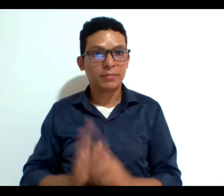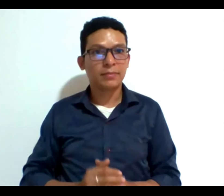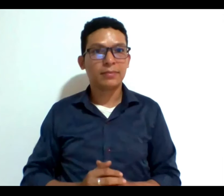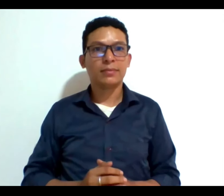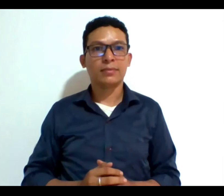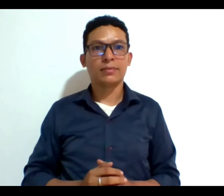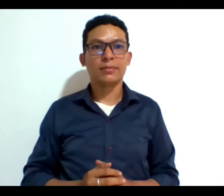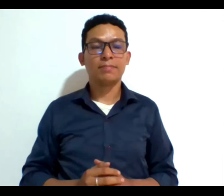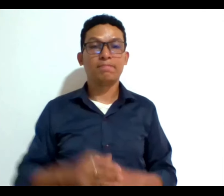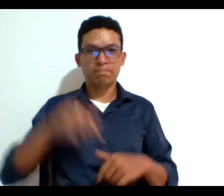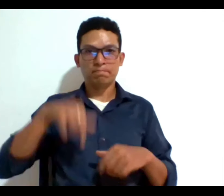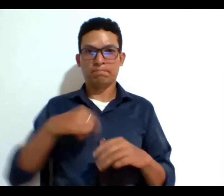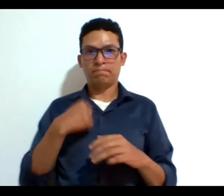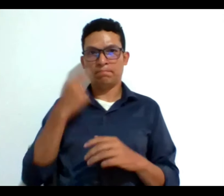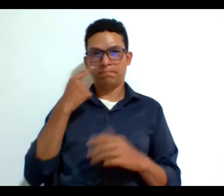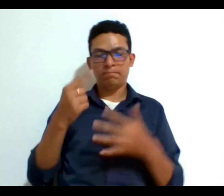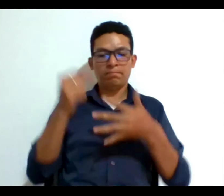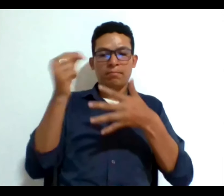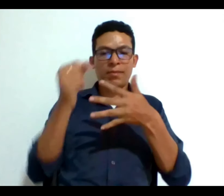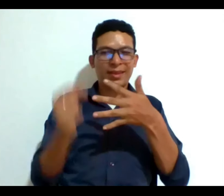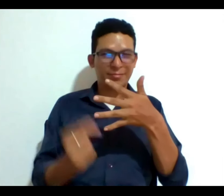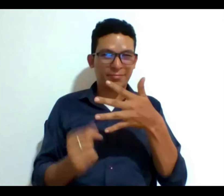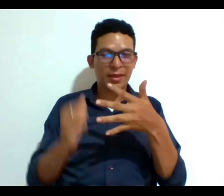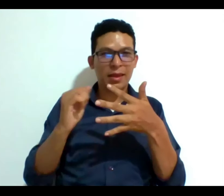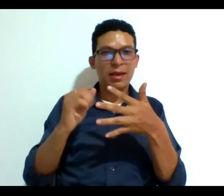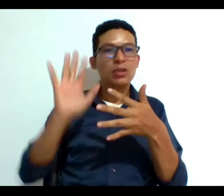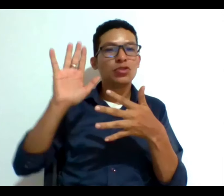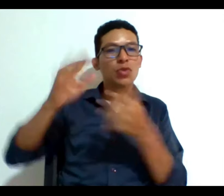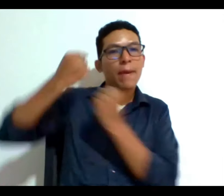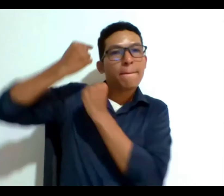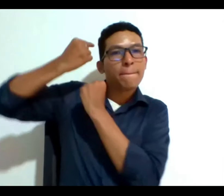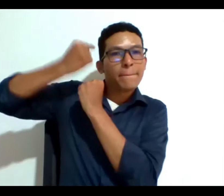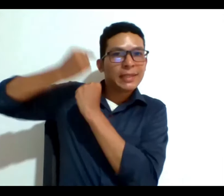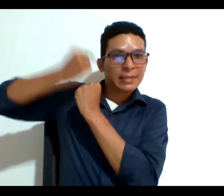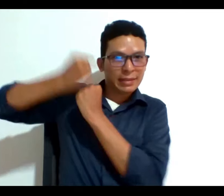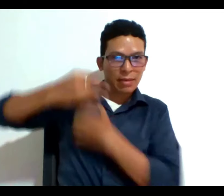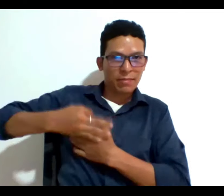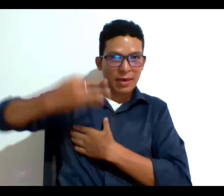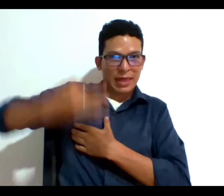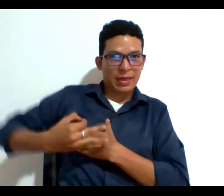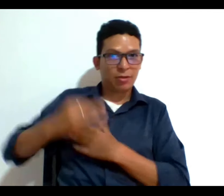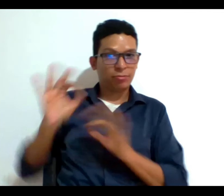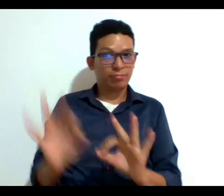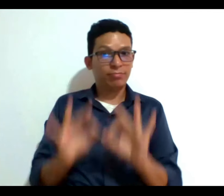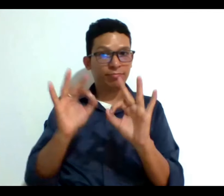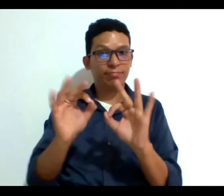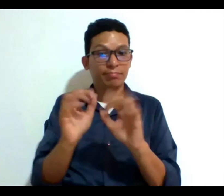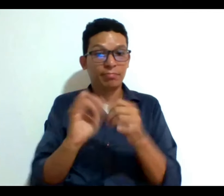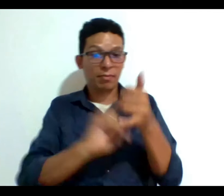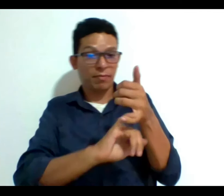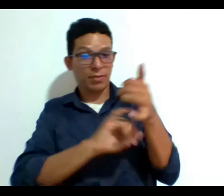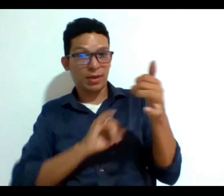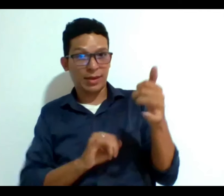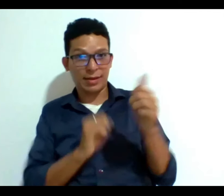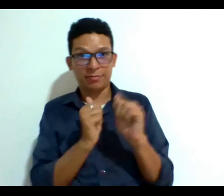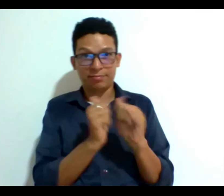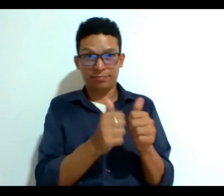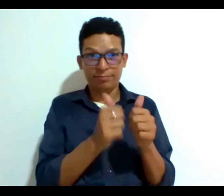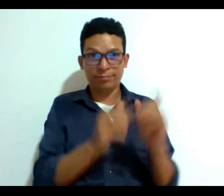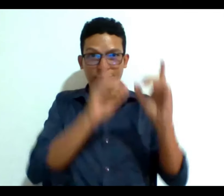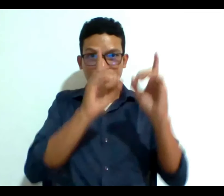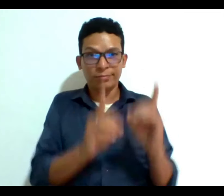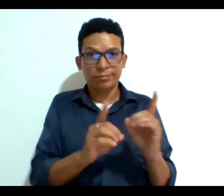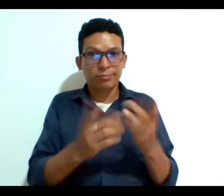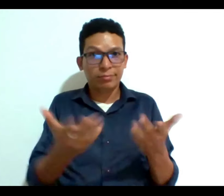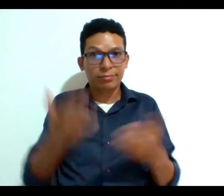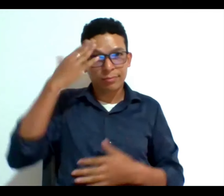En este caso se abordan varios principios bioéticos fundamentales como son la autonomía y la beneficencia en la toma de decisiones sobre